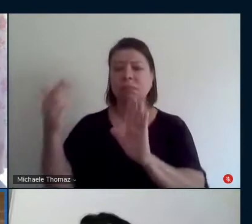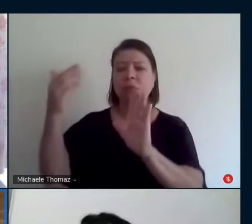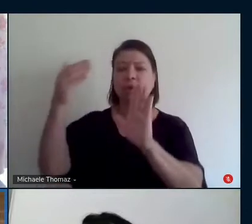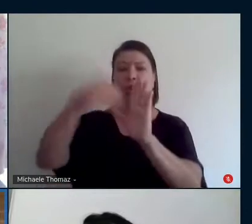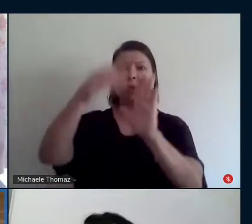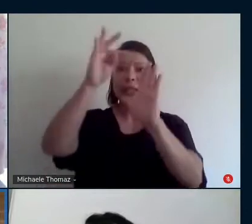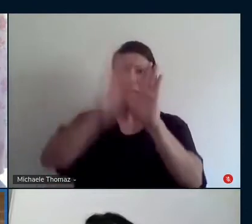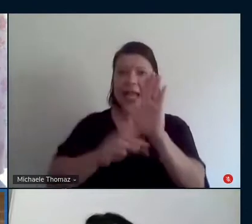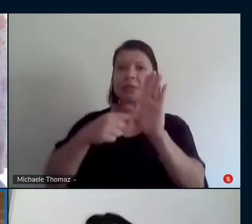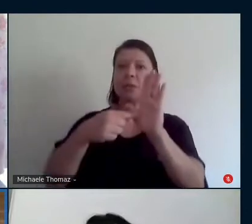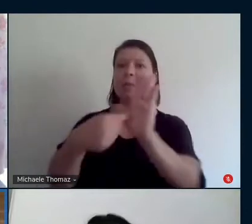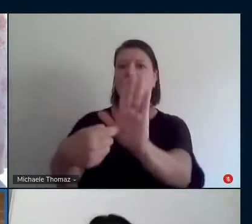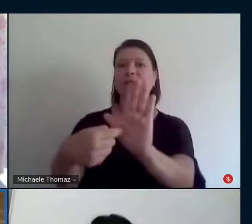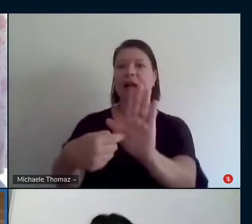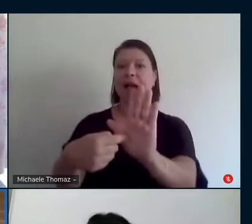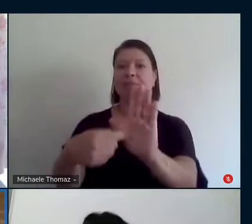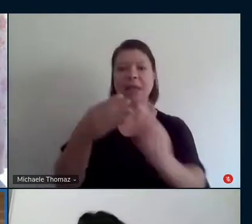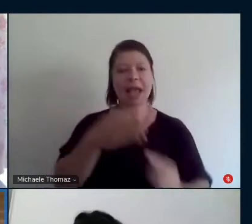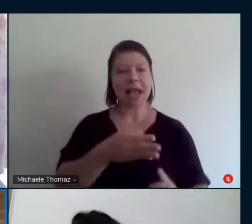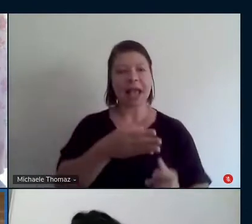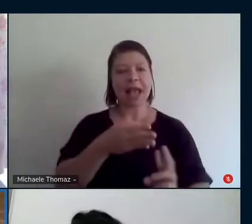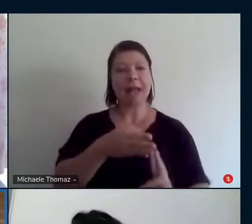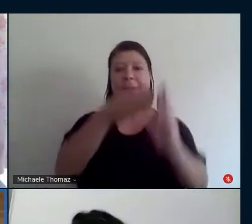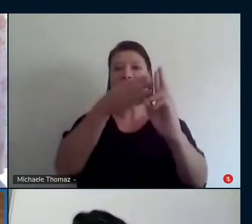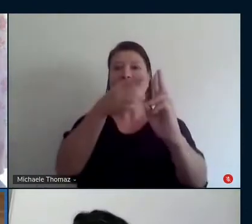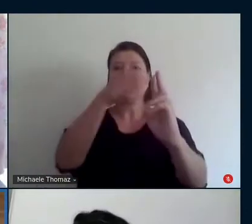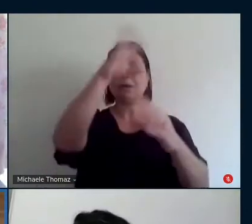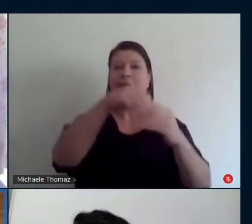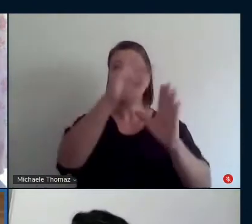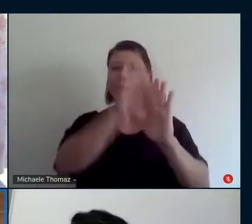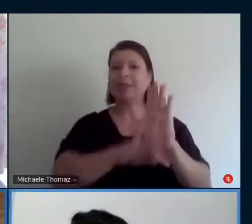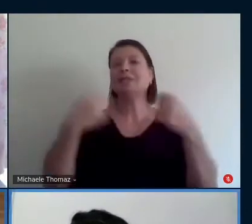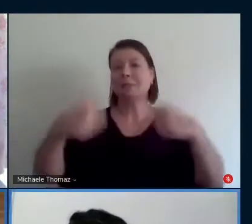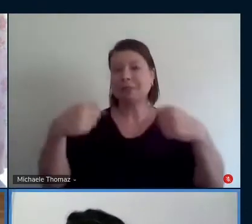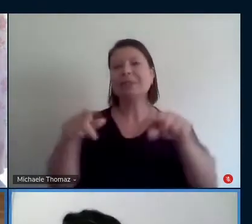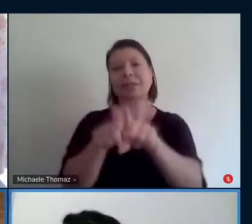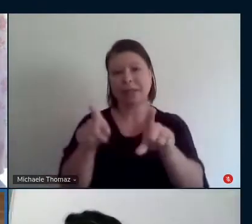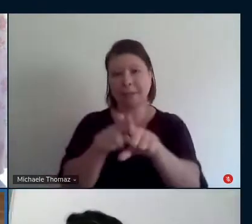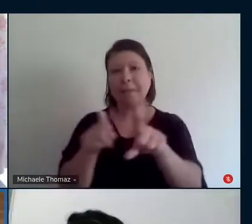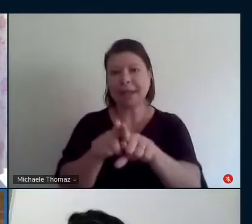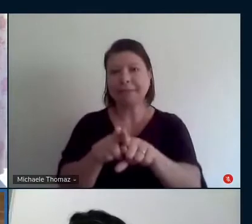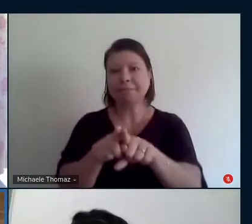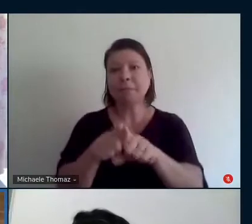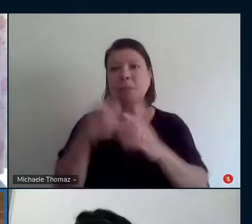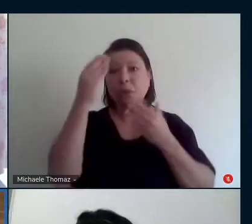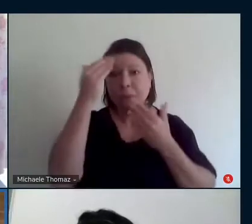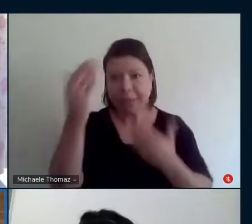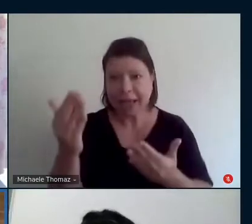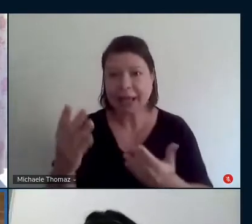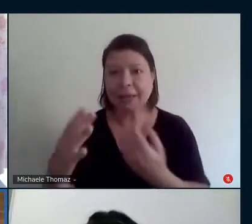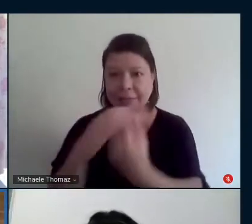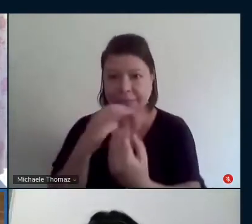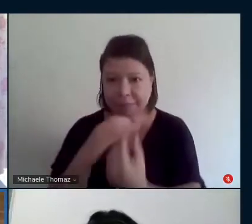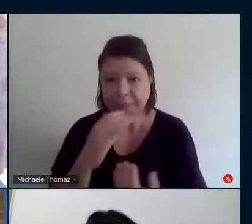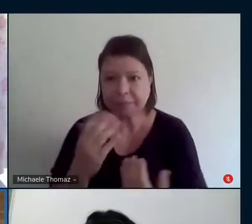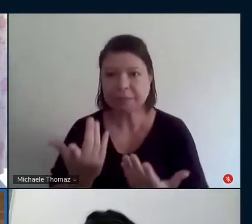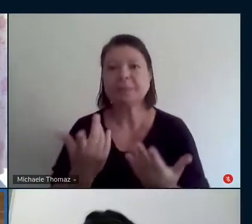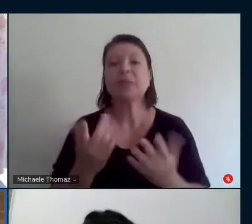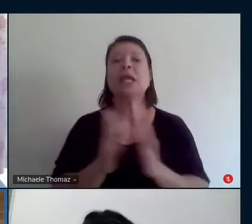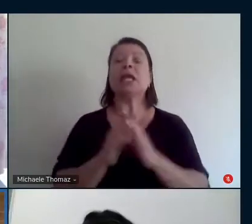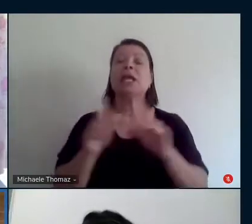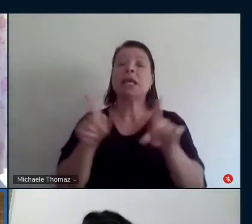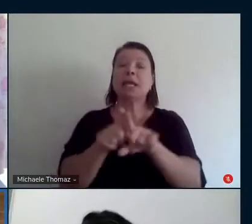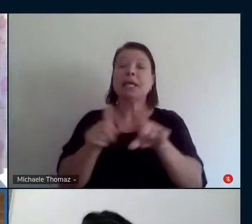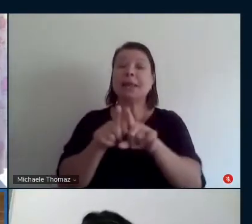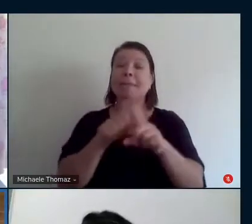textualmente em todos os trabalhos, acho importantíssima essa sua pontuação. E outra coisa que eu queria comentar, que nós vamos trabalhar, talvez